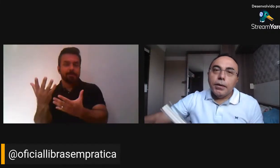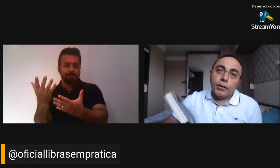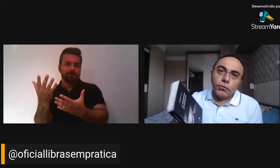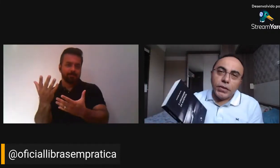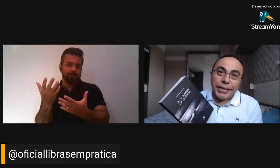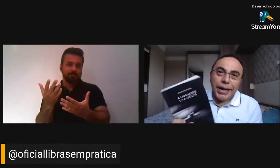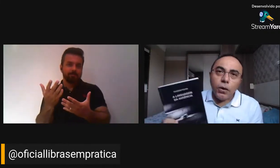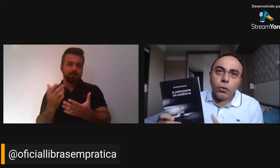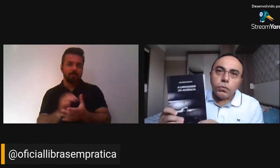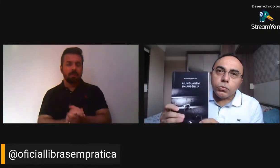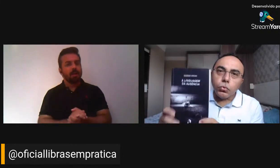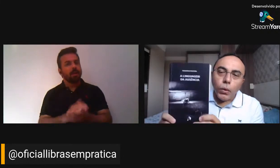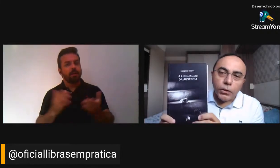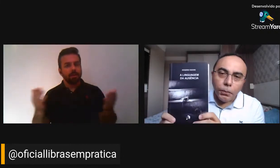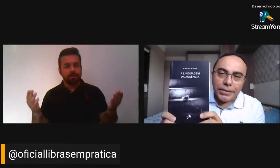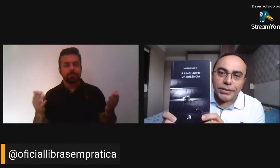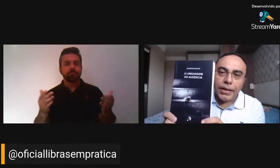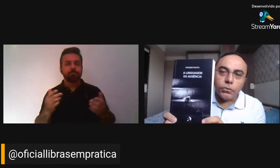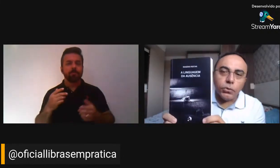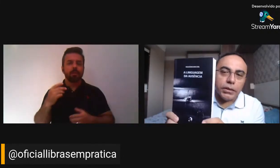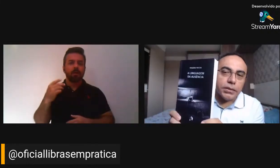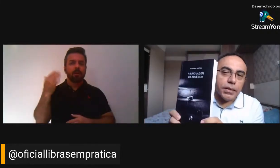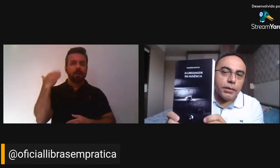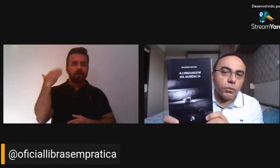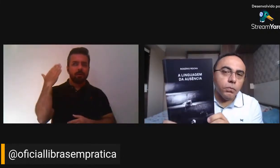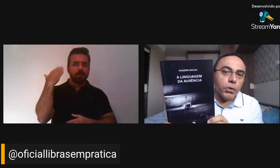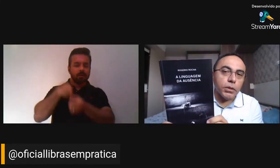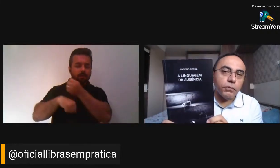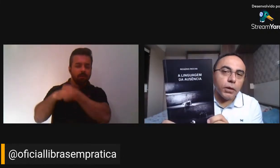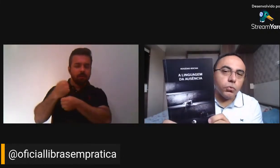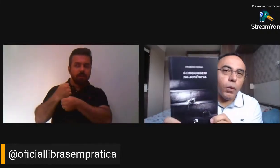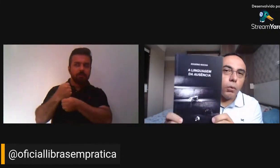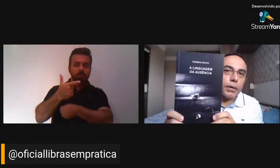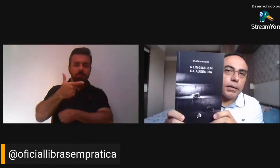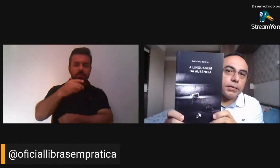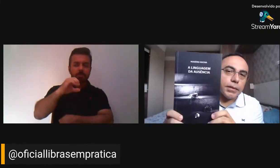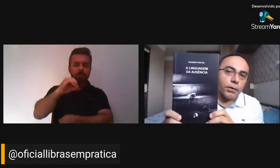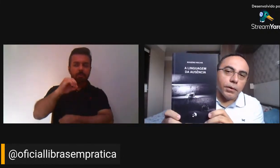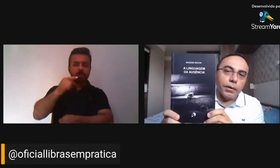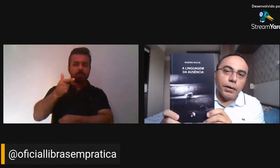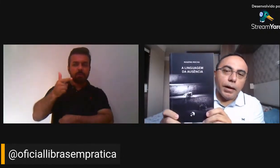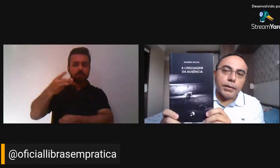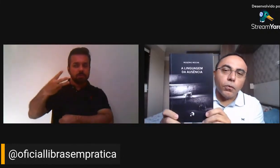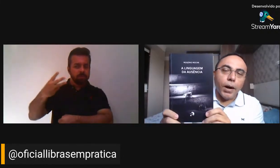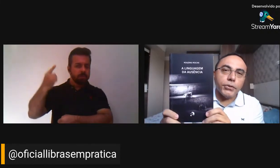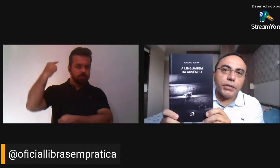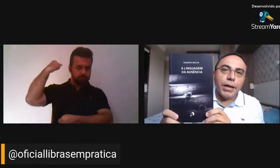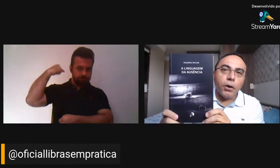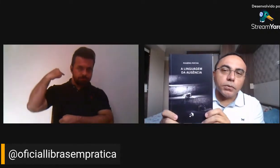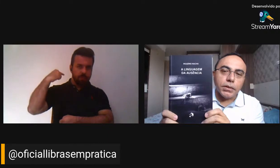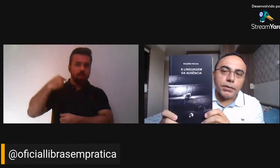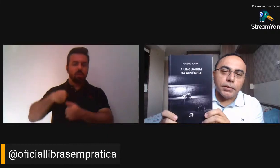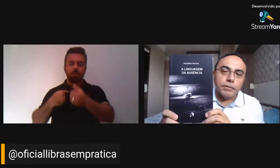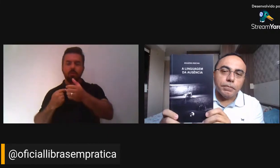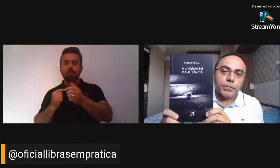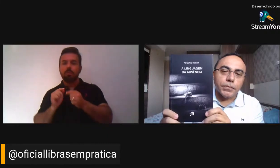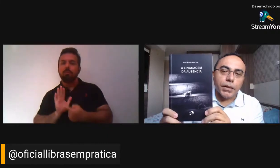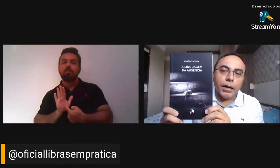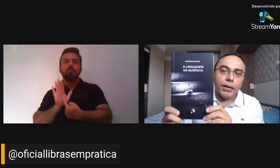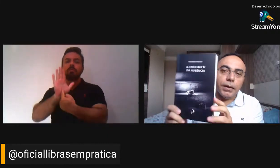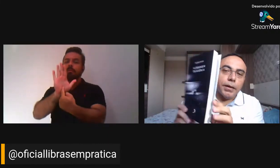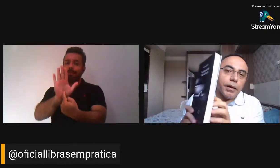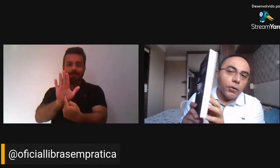no final do ano passado eu lancei o meu livro atual que é esse aqui, A Linguagem da Ausência.